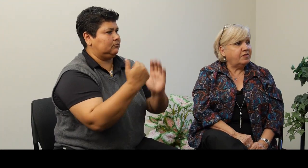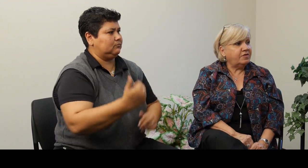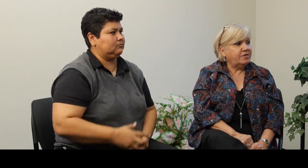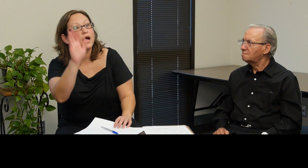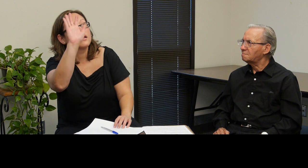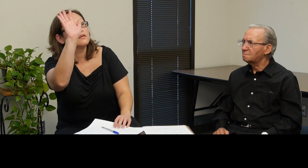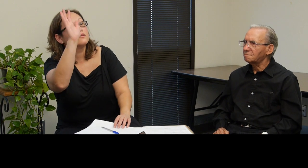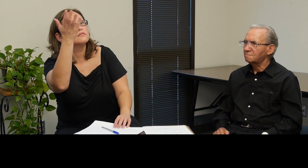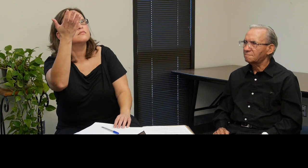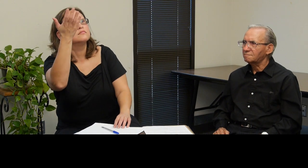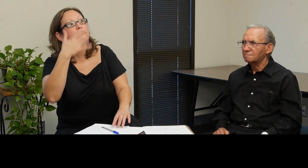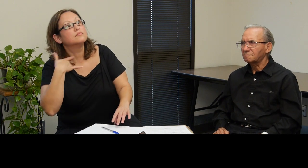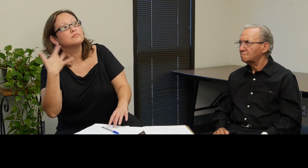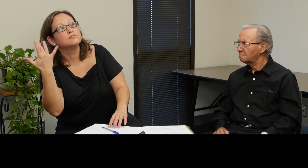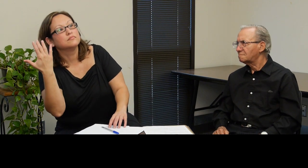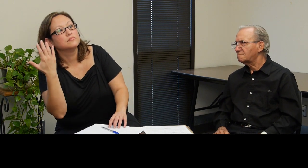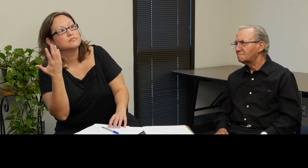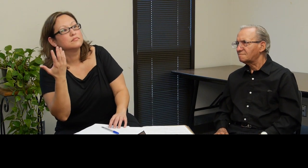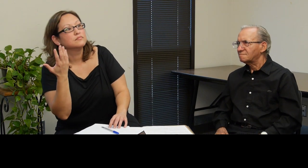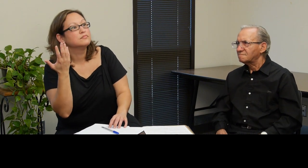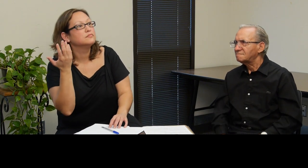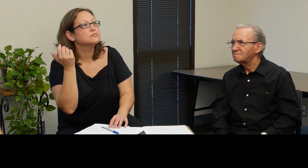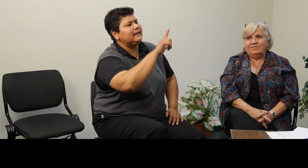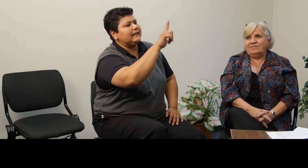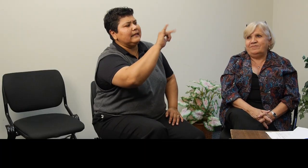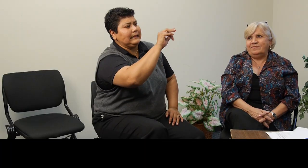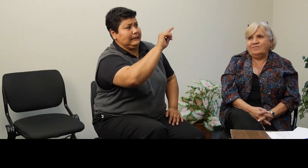Sí. Sí. Yes, Lynette. Can I come in?